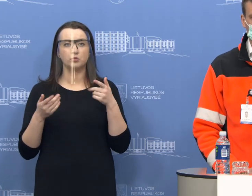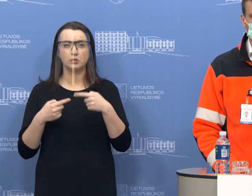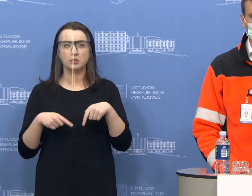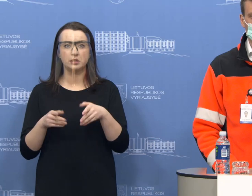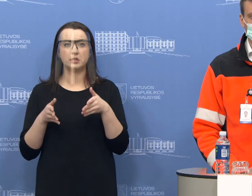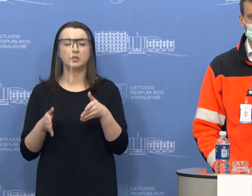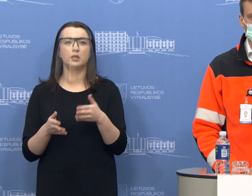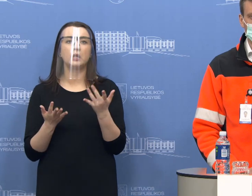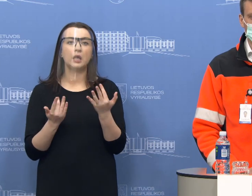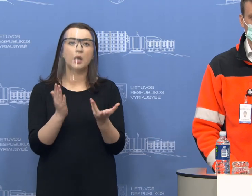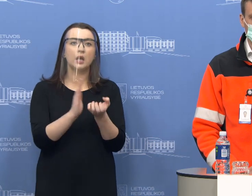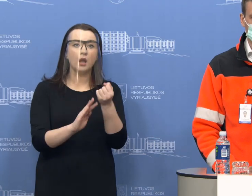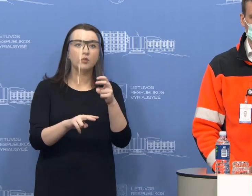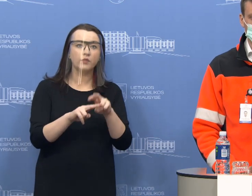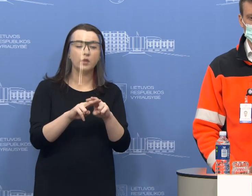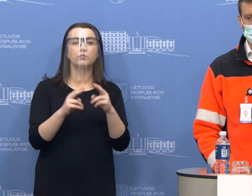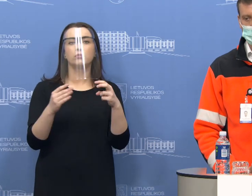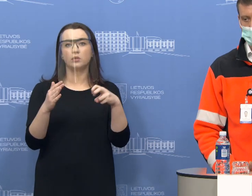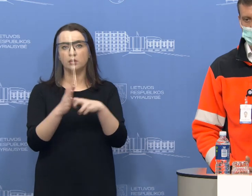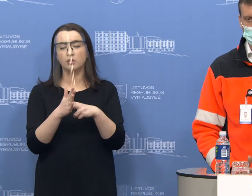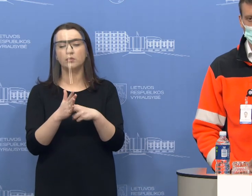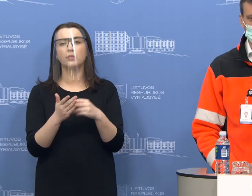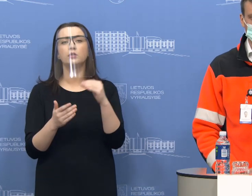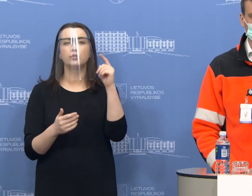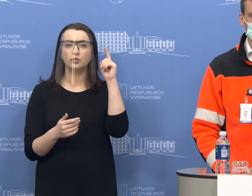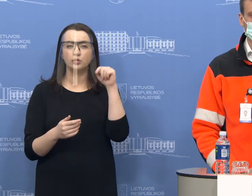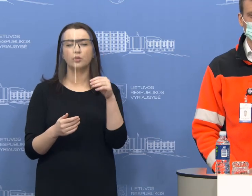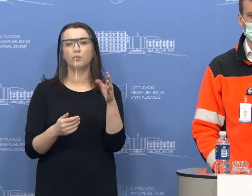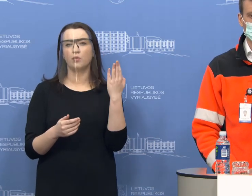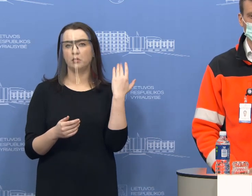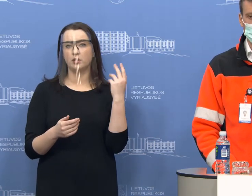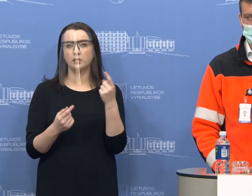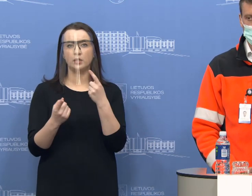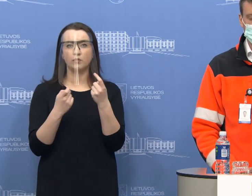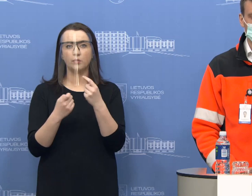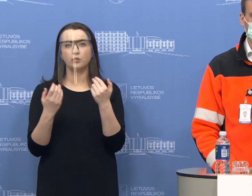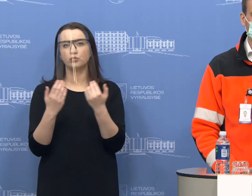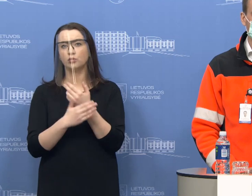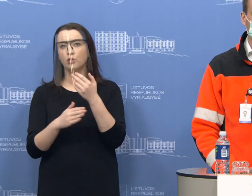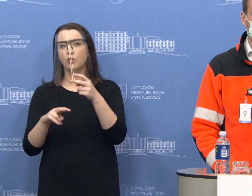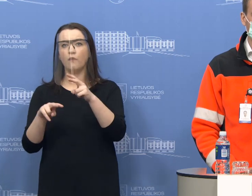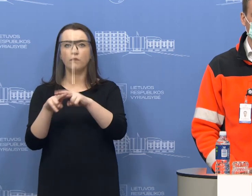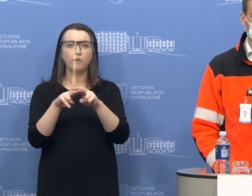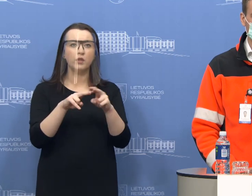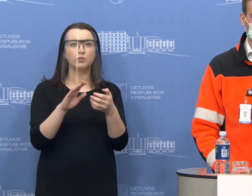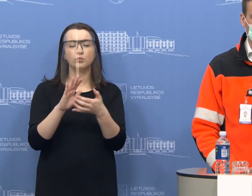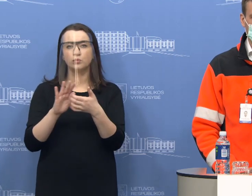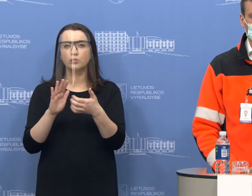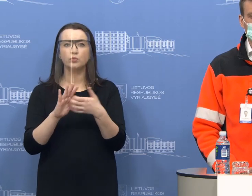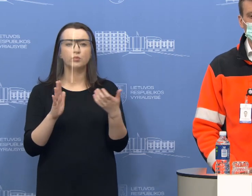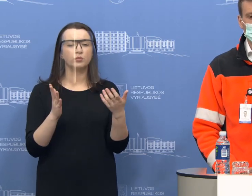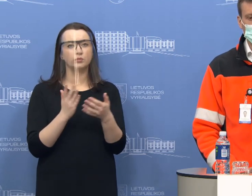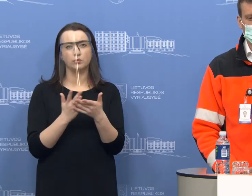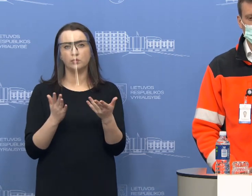įgaunam vietų, tiek ir užregistruojam. Tačiau, kaip žinom, na, ką tik buvo informacija, jog terpių vėl skaičius yra didelis atkeliavęs